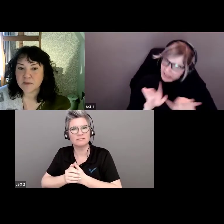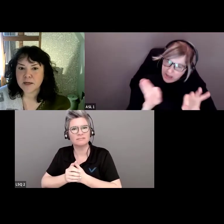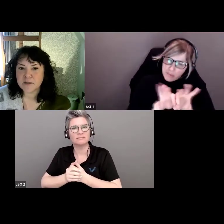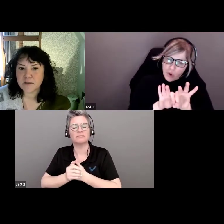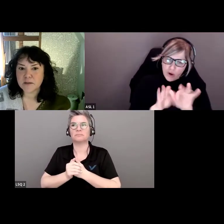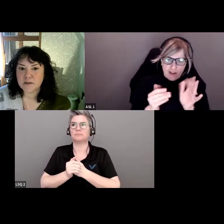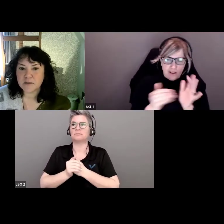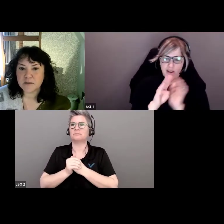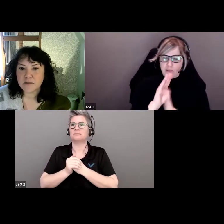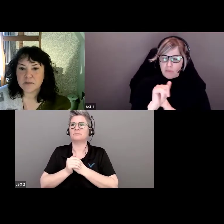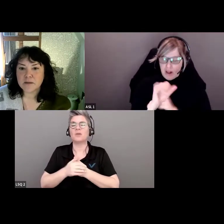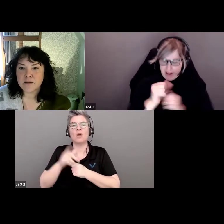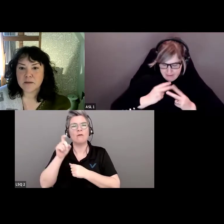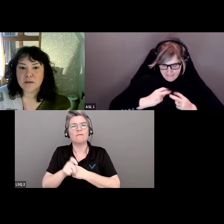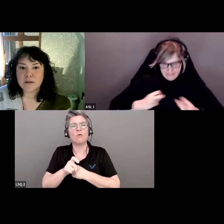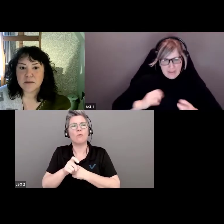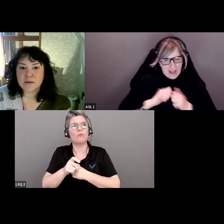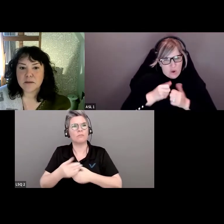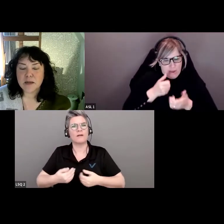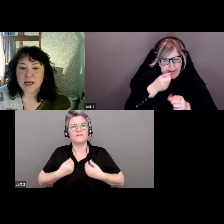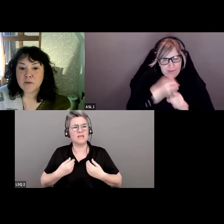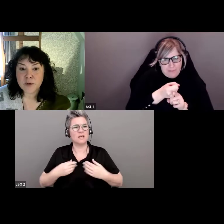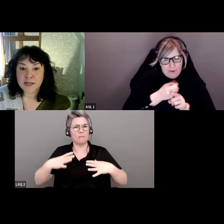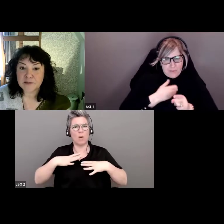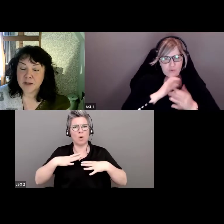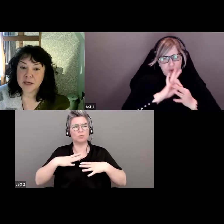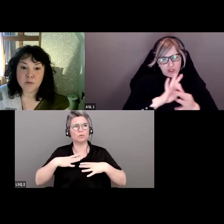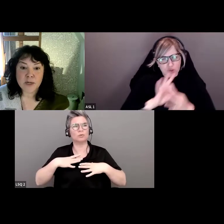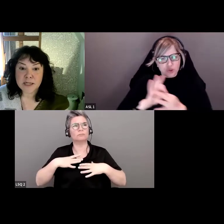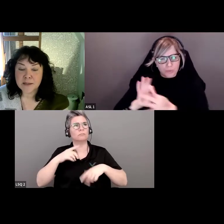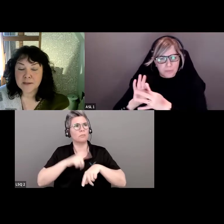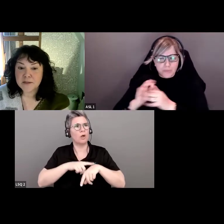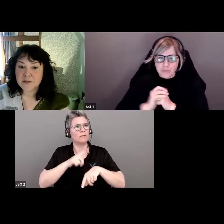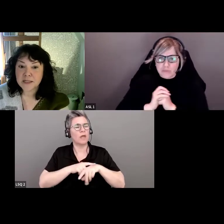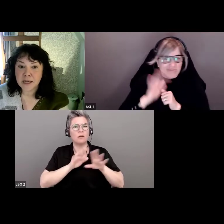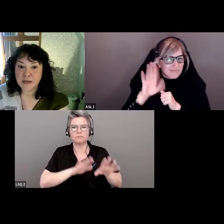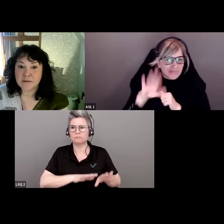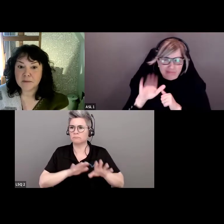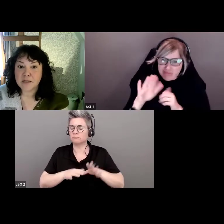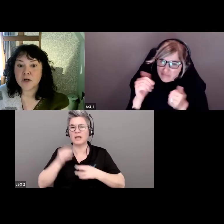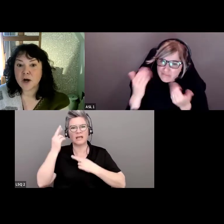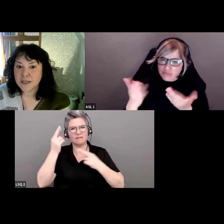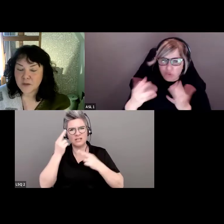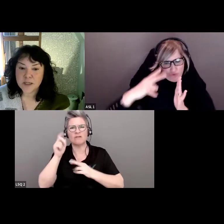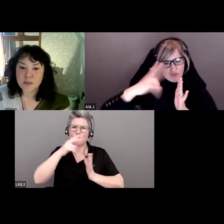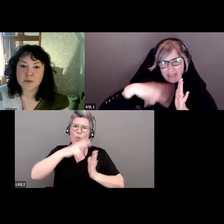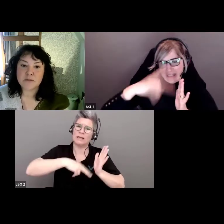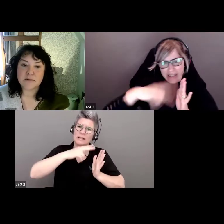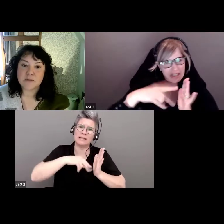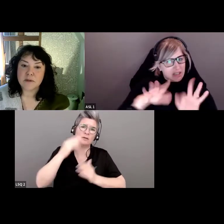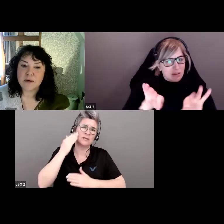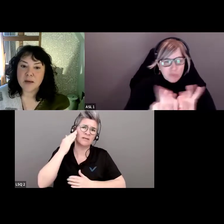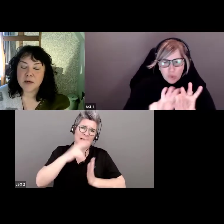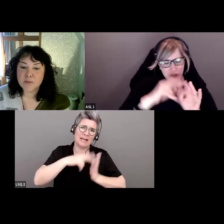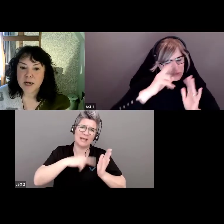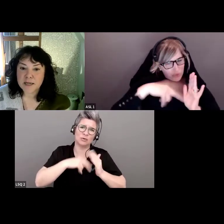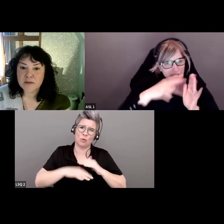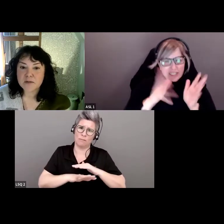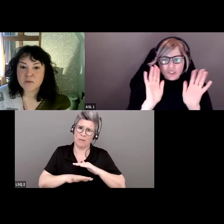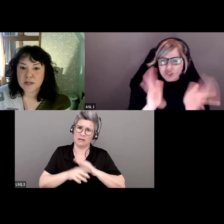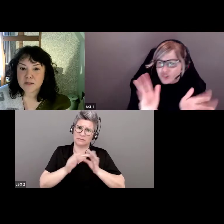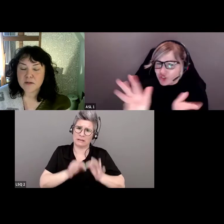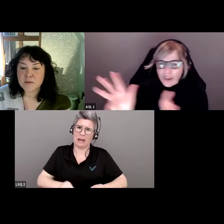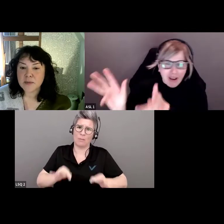Et donc, il faut faire une pause dans la vie pour y réfléchir. Et lire. Vous savez, la lecture est fondamentale.